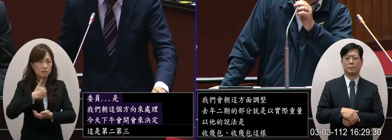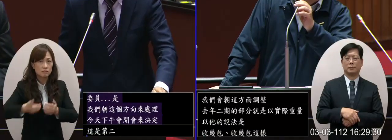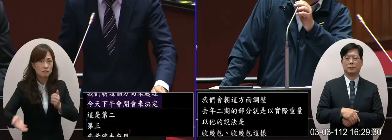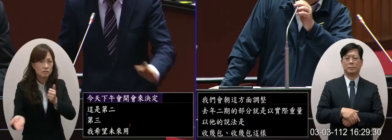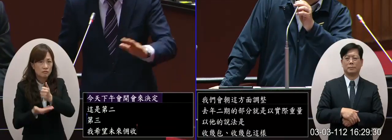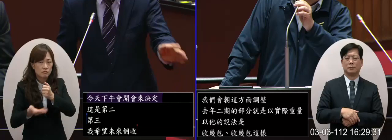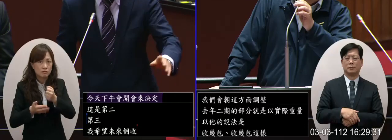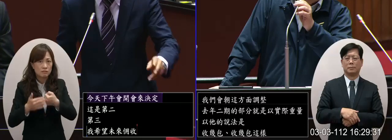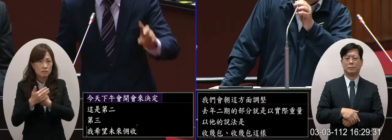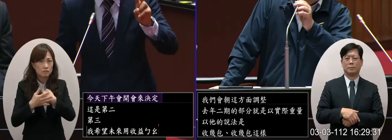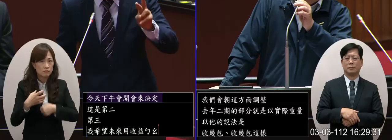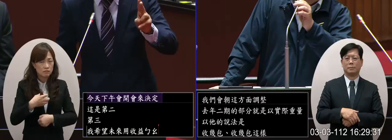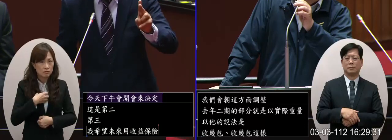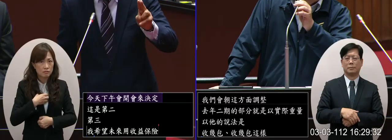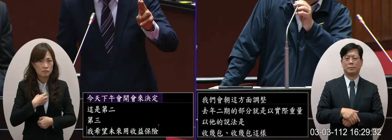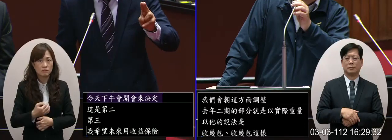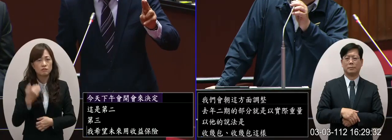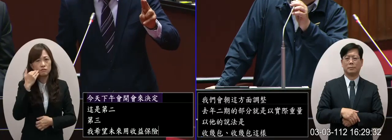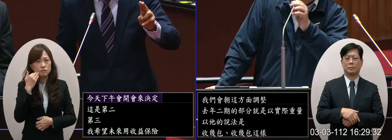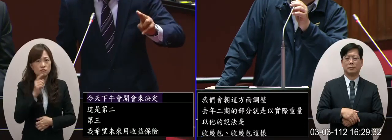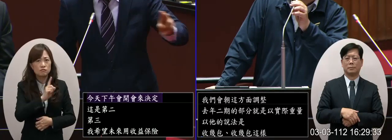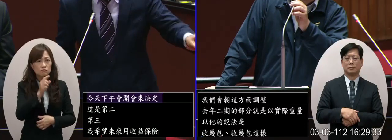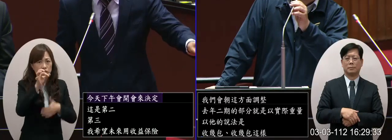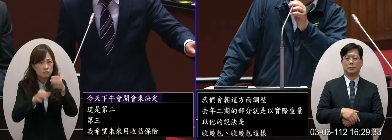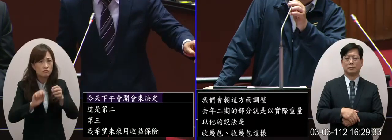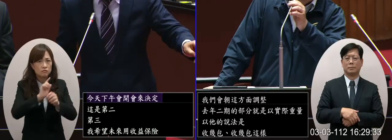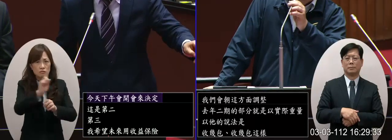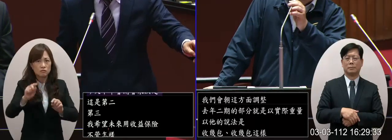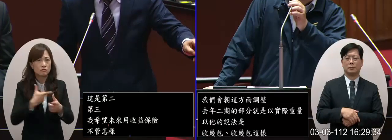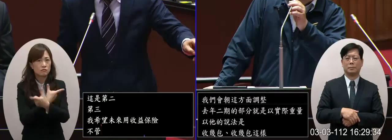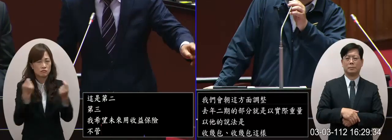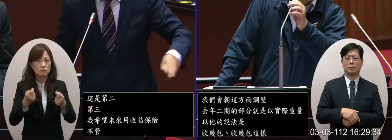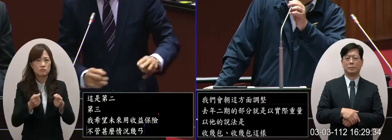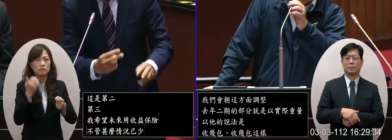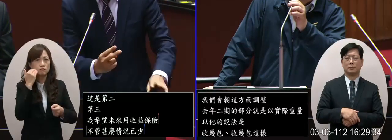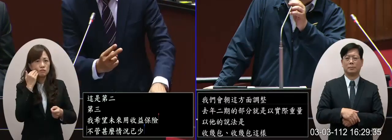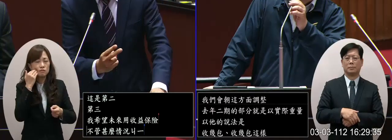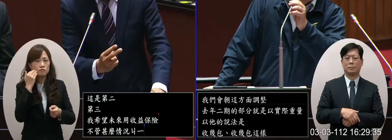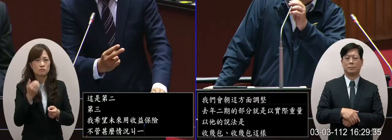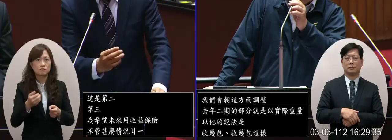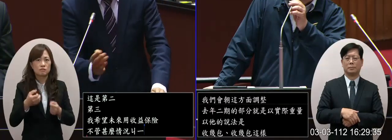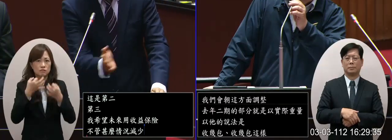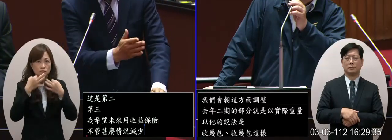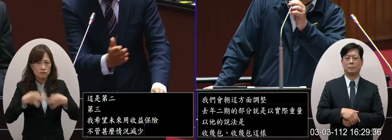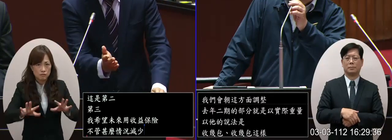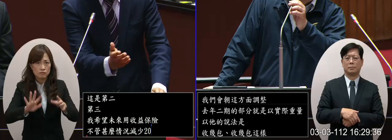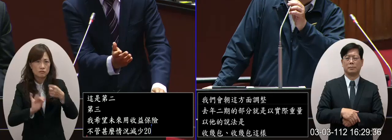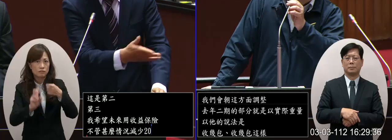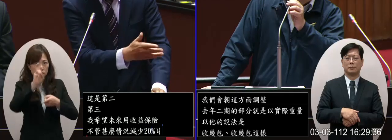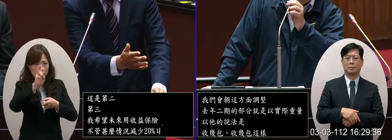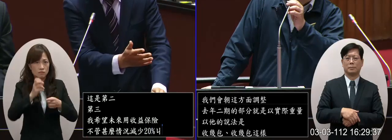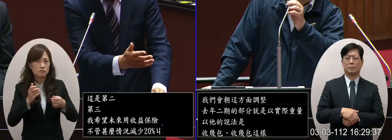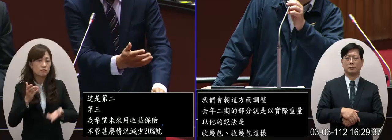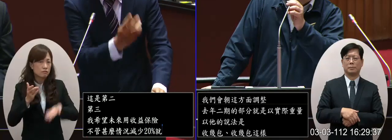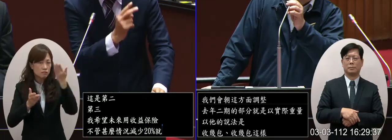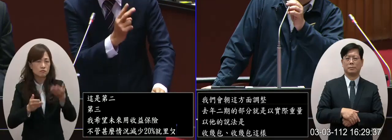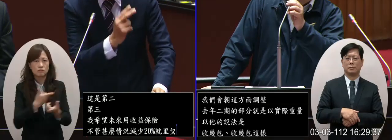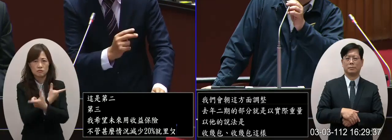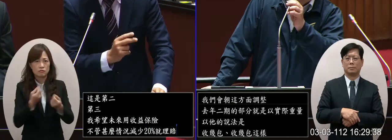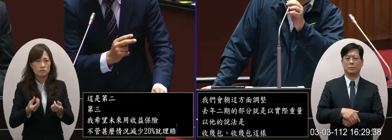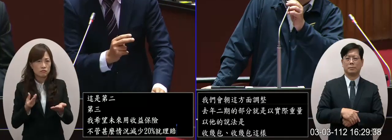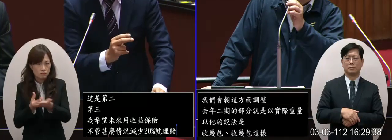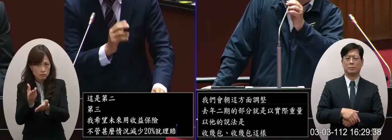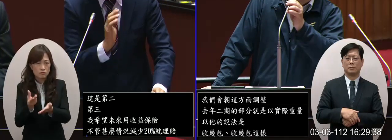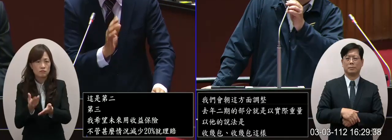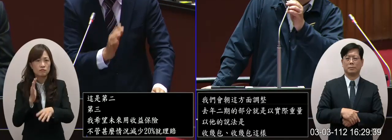這樣中國不管什麼情形減20%就利倍這20%還好認定如果在年加碰斷之後就